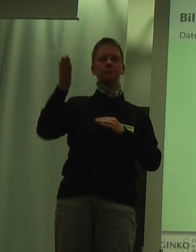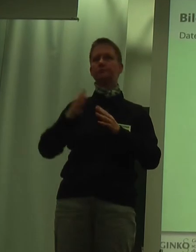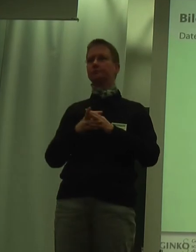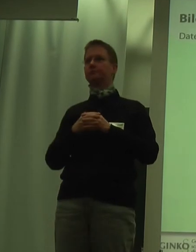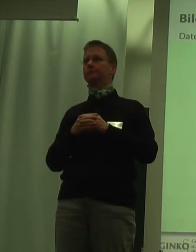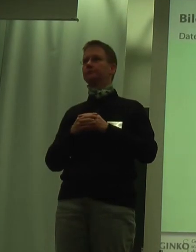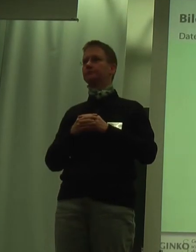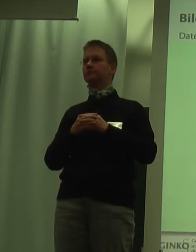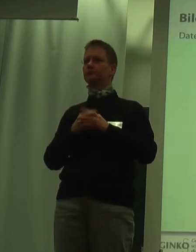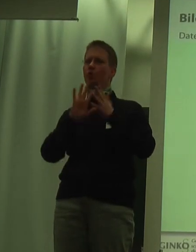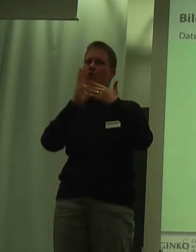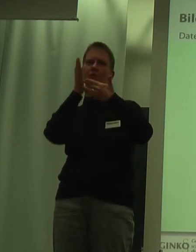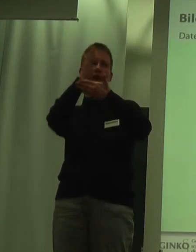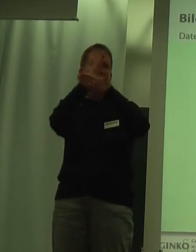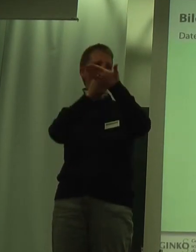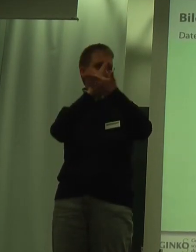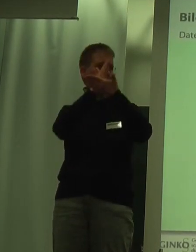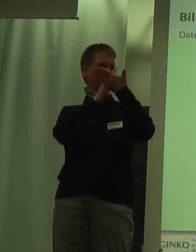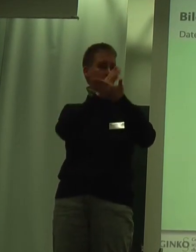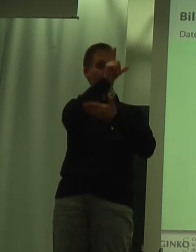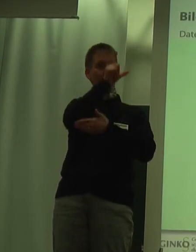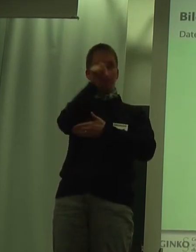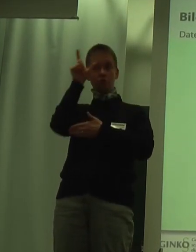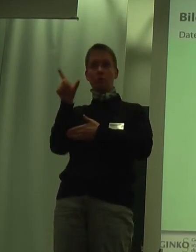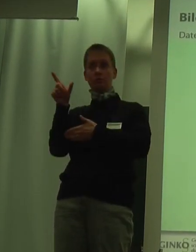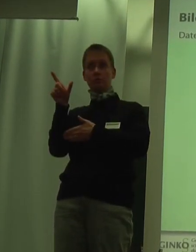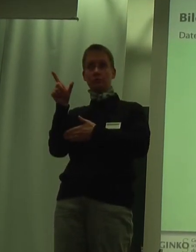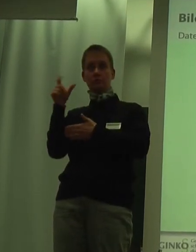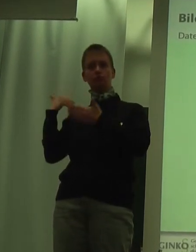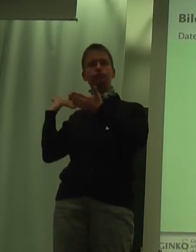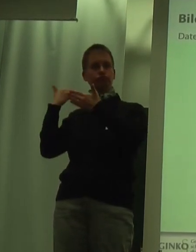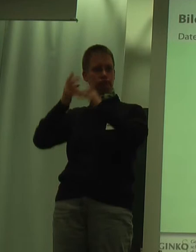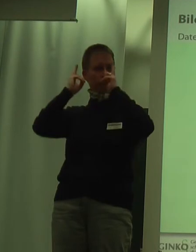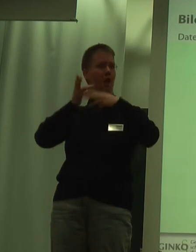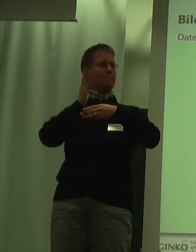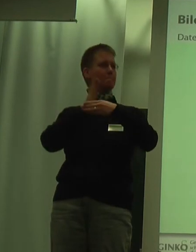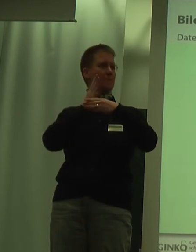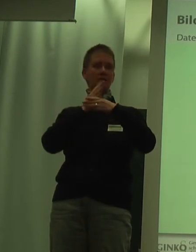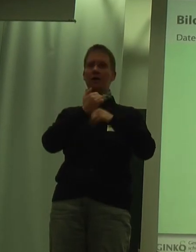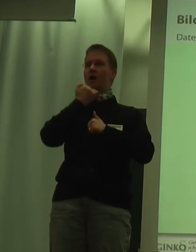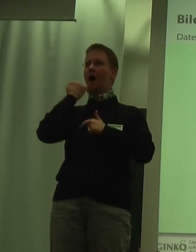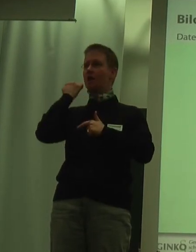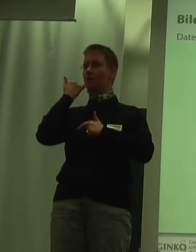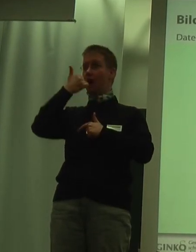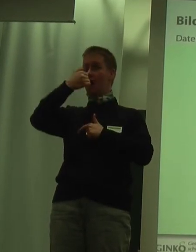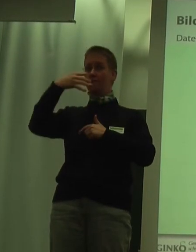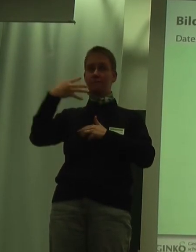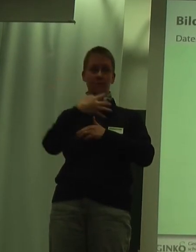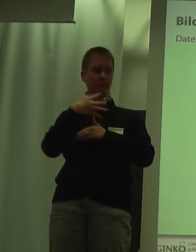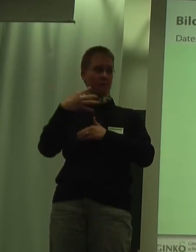Etwa die Hälfte der Personen hat mittlerer Reifung. Ein Viertel der Berufstätigen